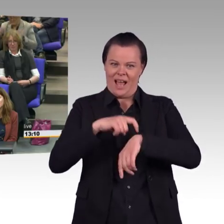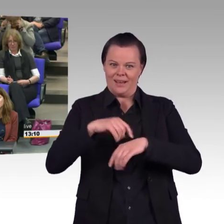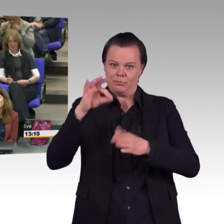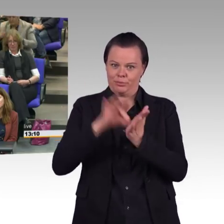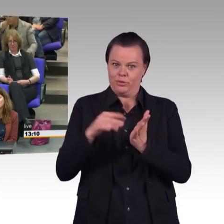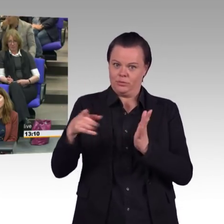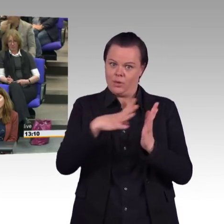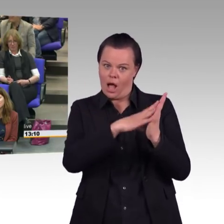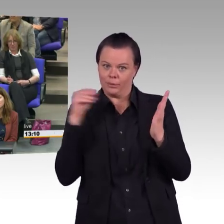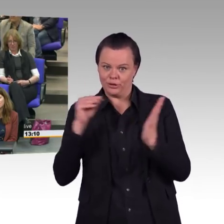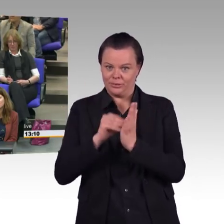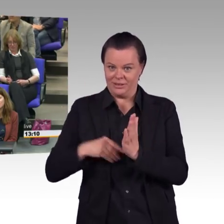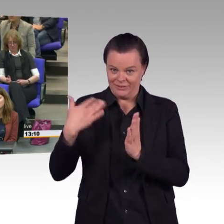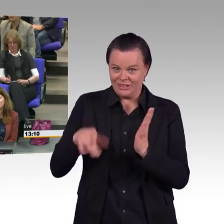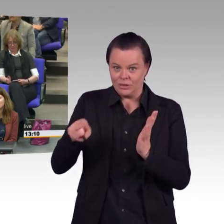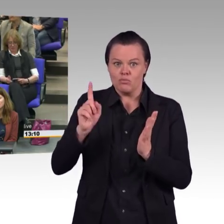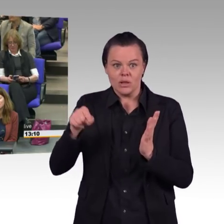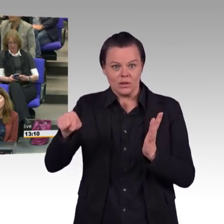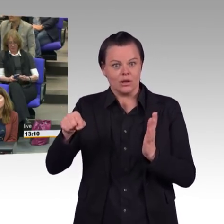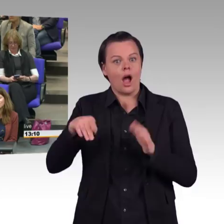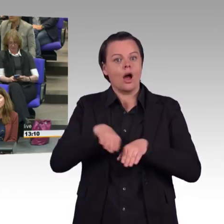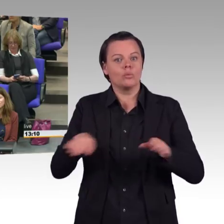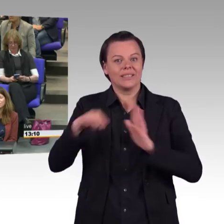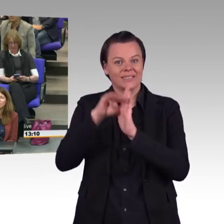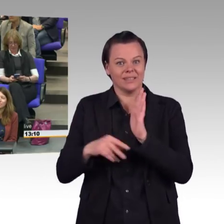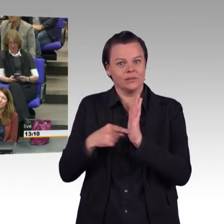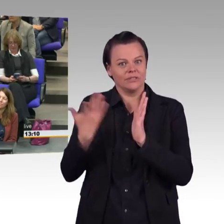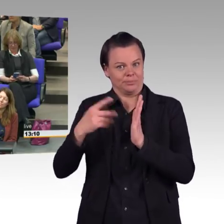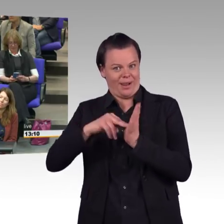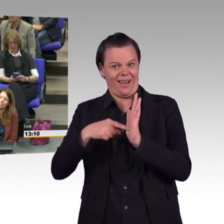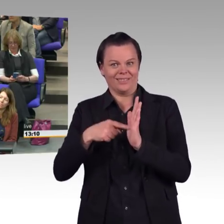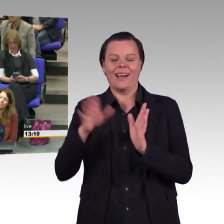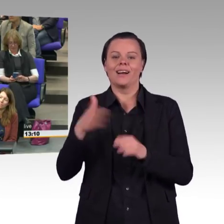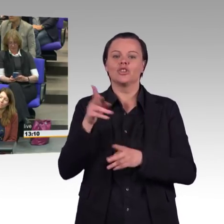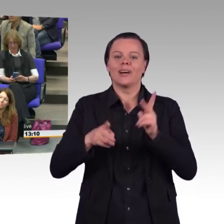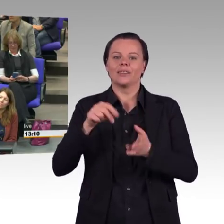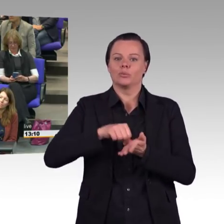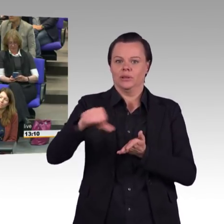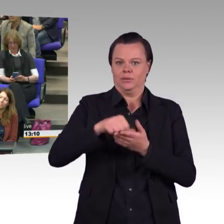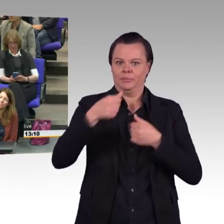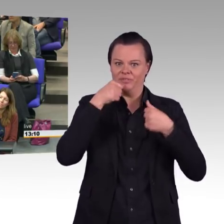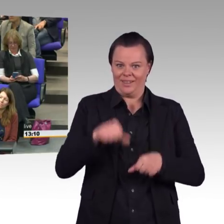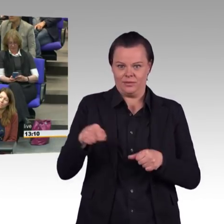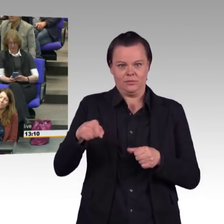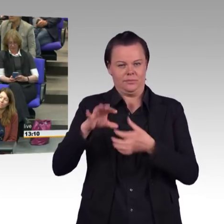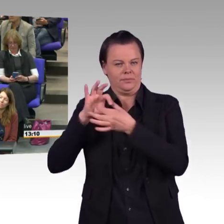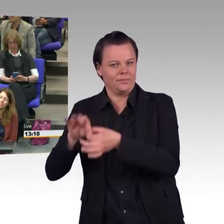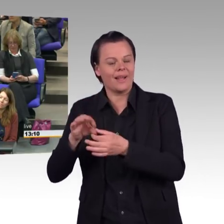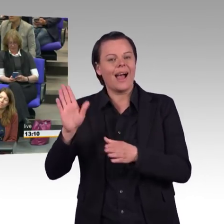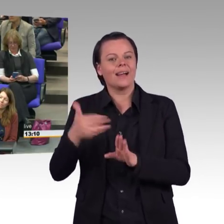angesehen. Der hat sich mehr als halbiert. Können Sie mal beantworten,